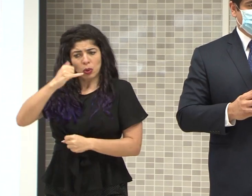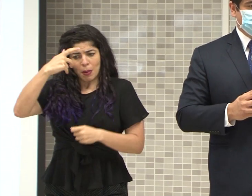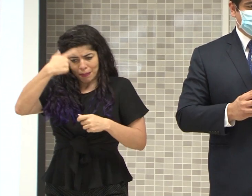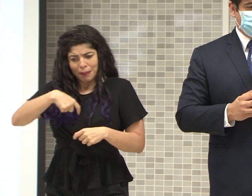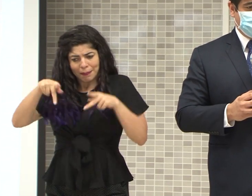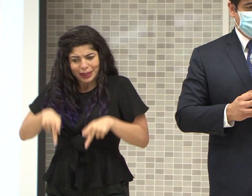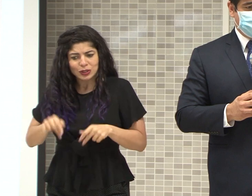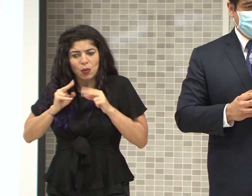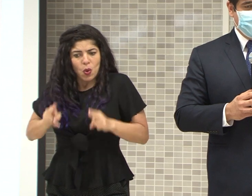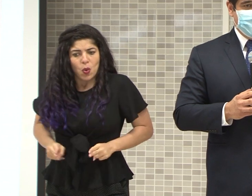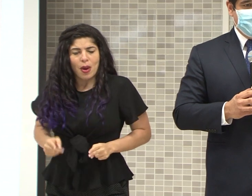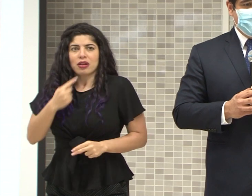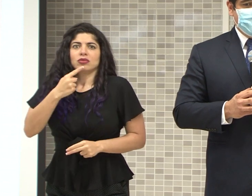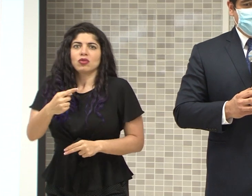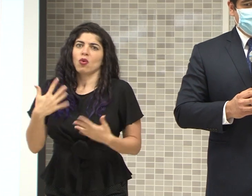como ser humano.